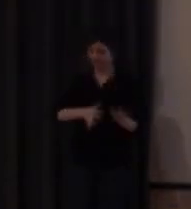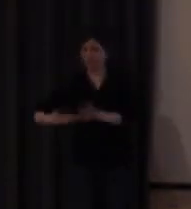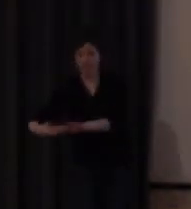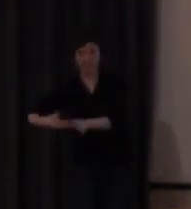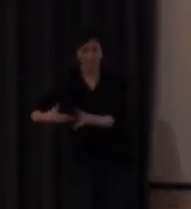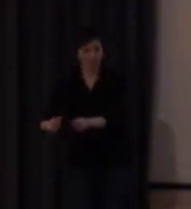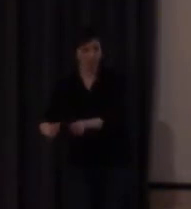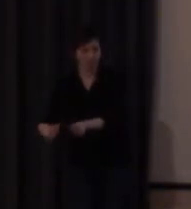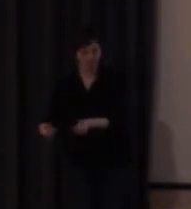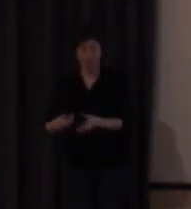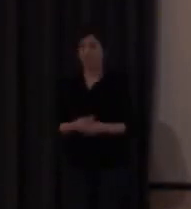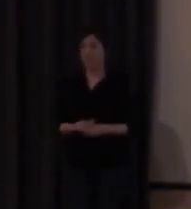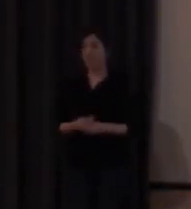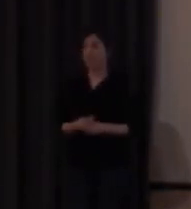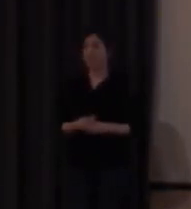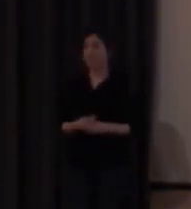Bien.